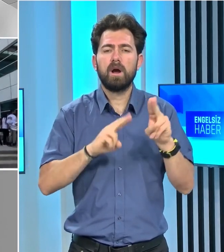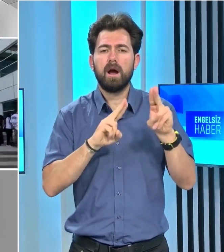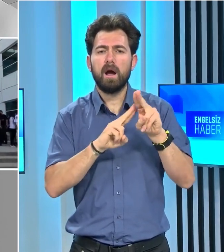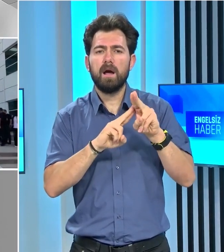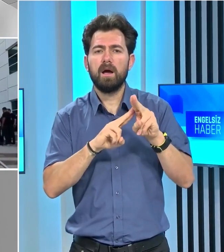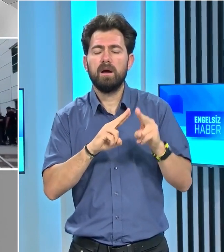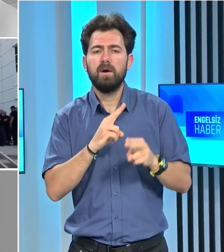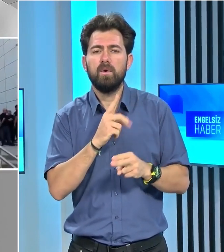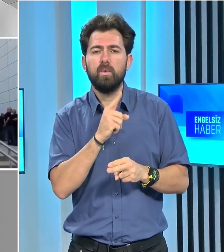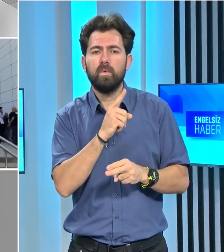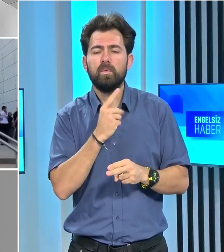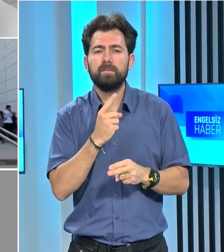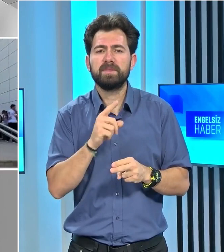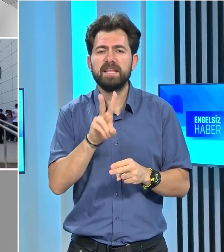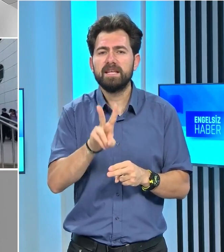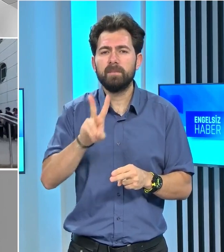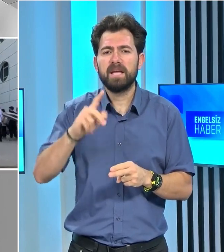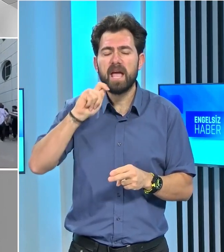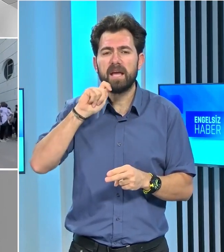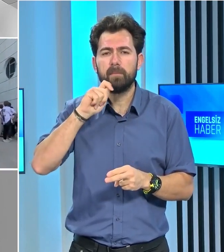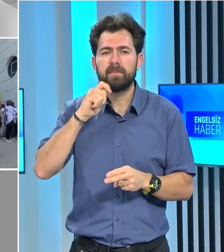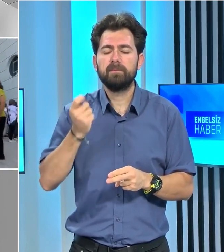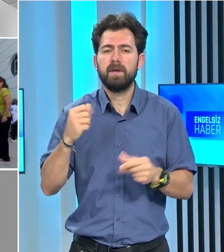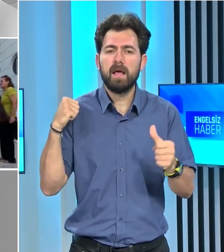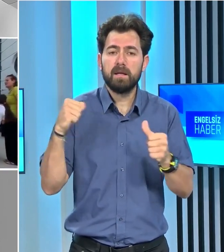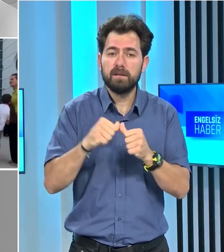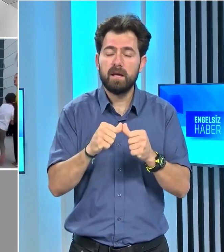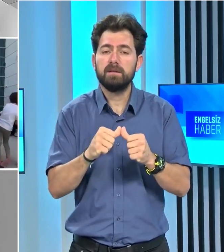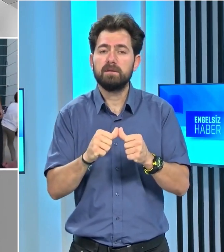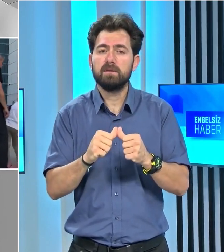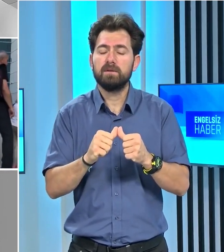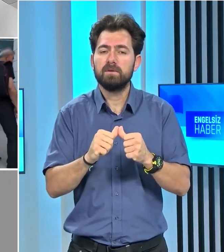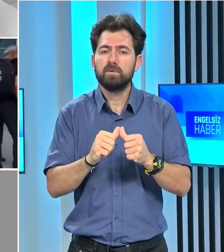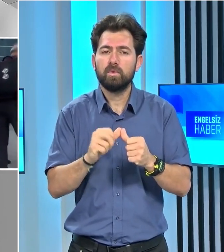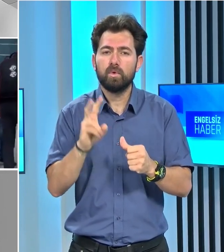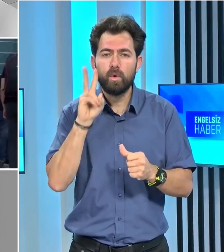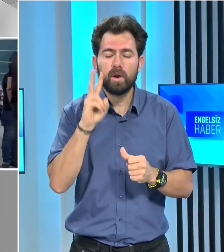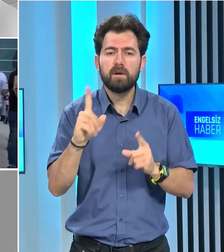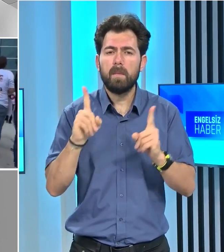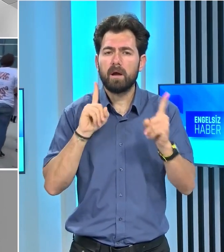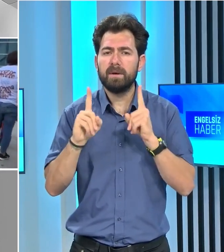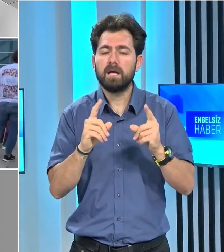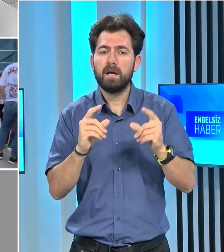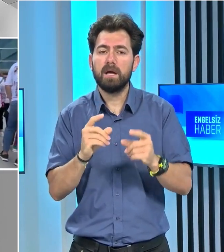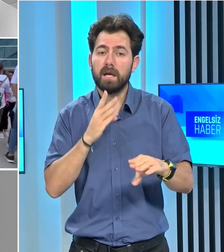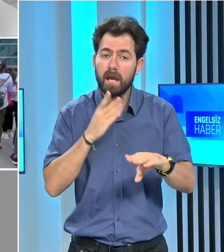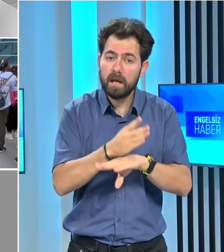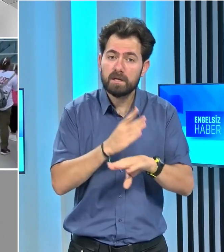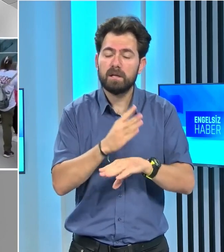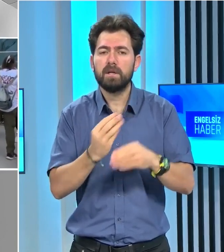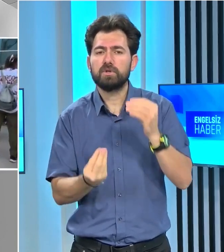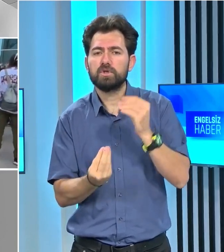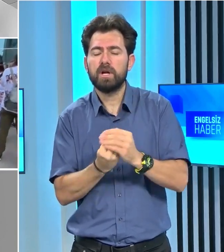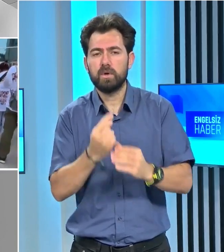Yüce Soylu Karakara'ya ise 22 Ekim'de yeniden görülecek davada gerçeklerin ortaya